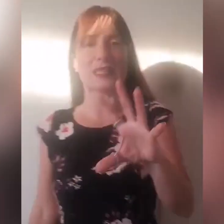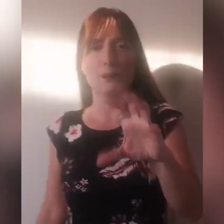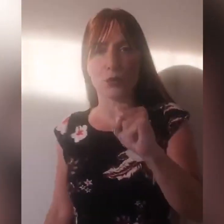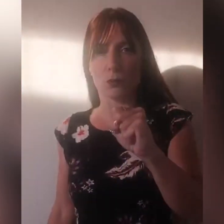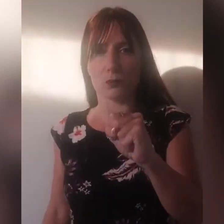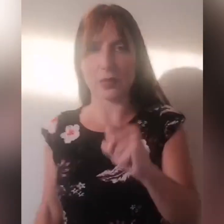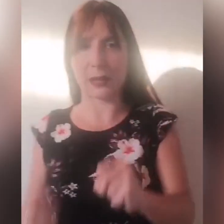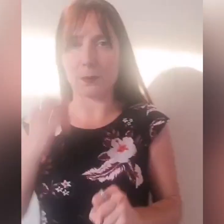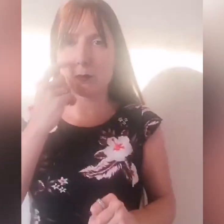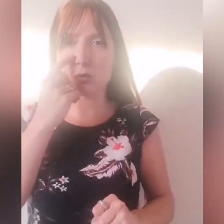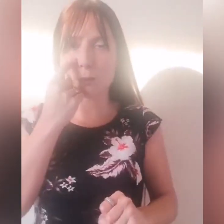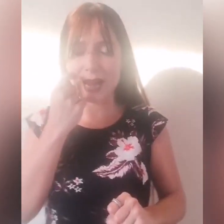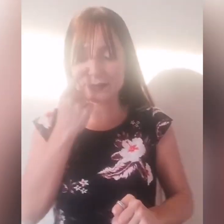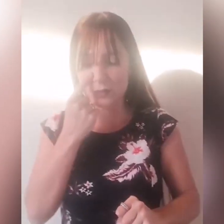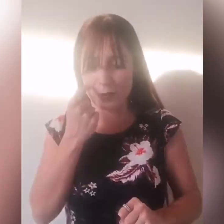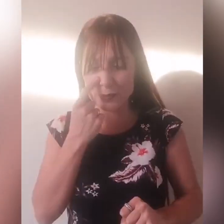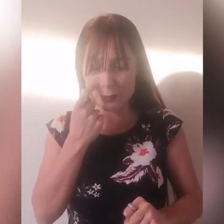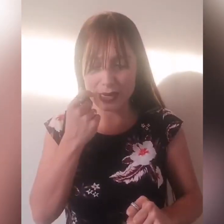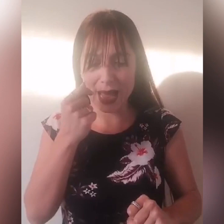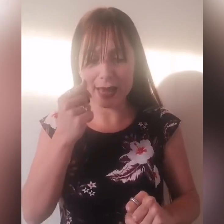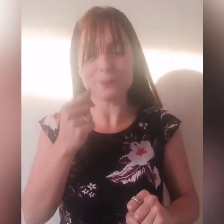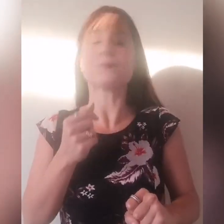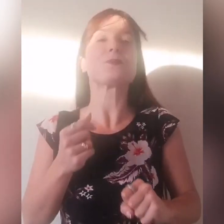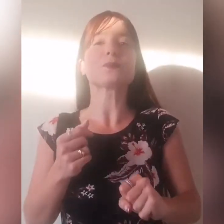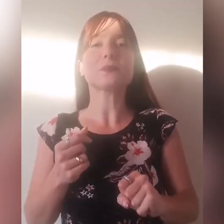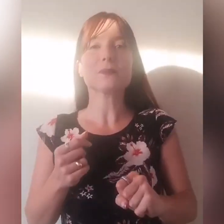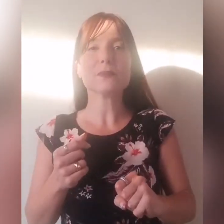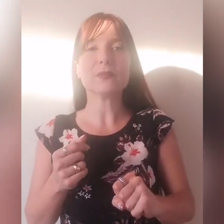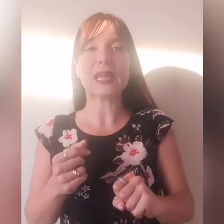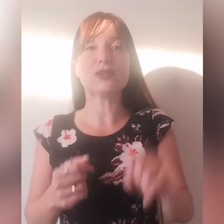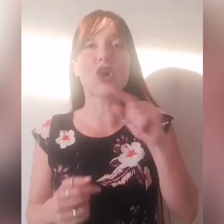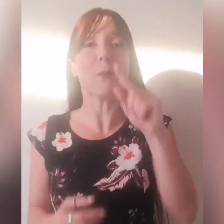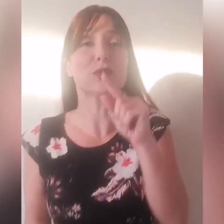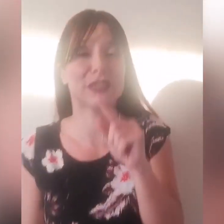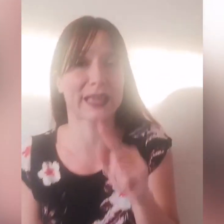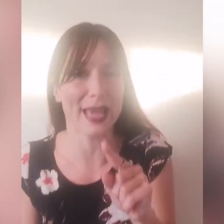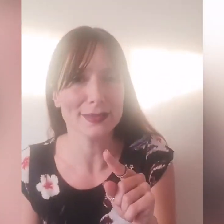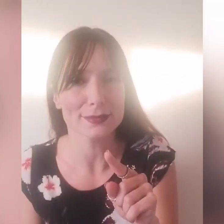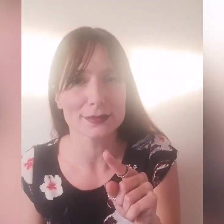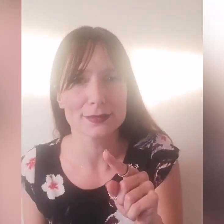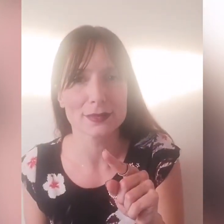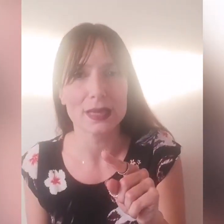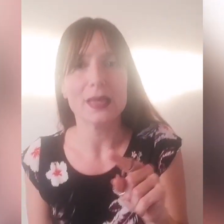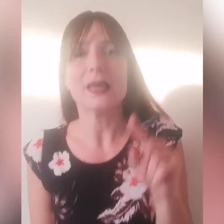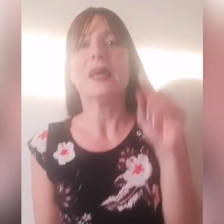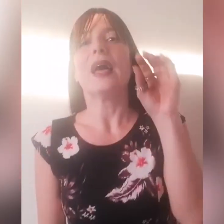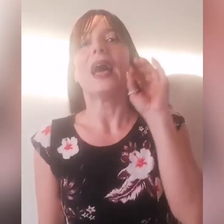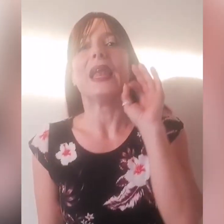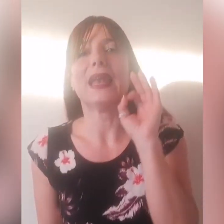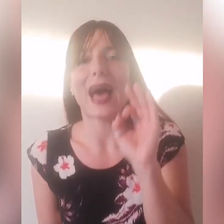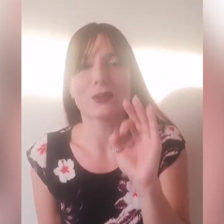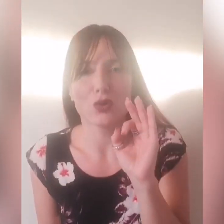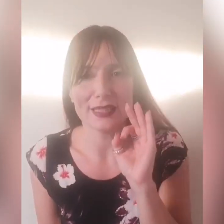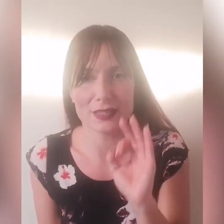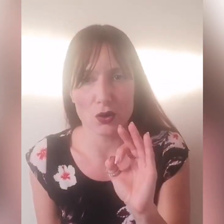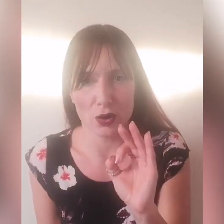esempio molto pratico prima di pregare, dopodiché l'adorazione,